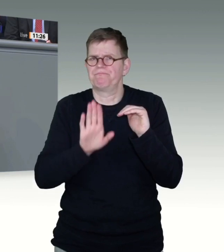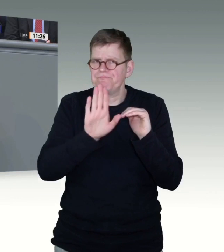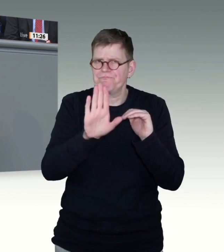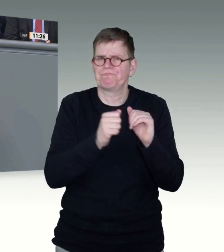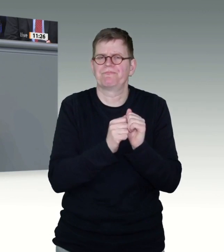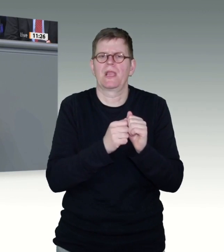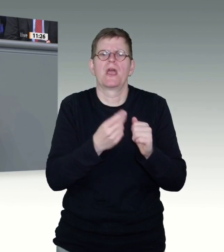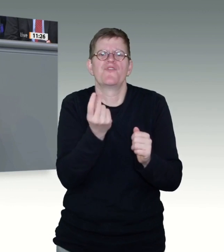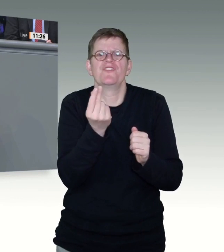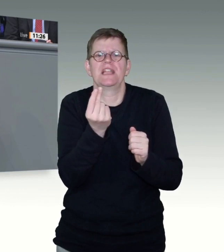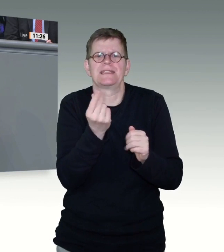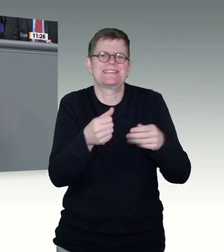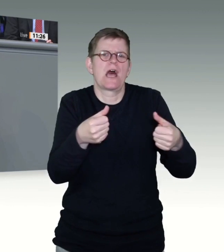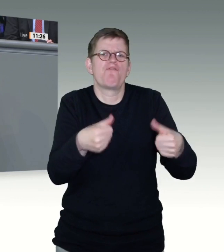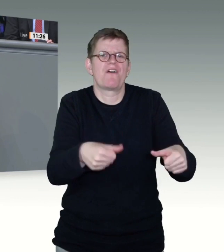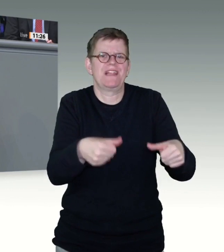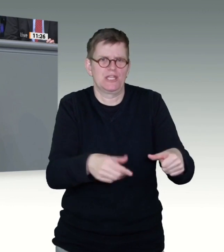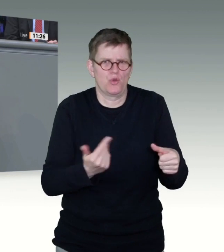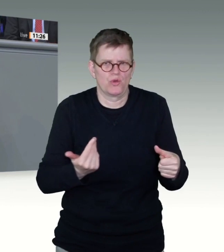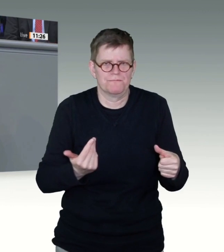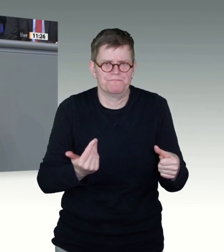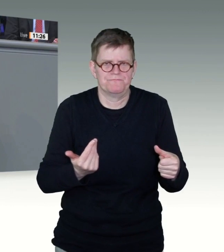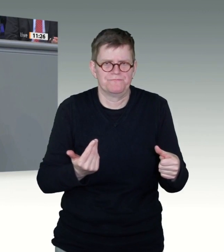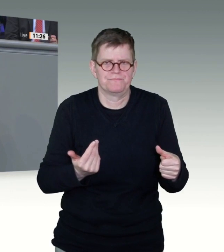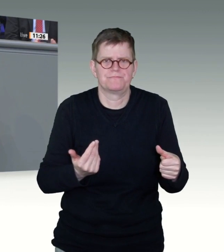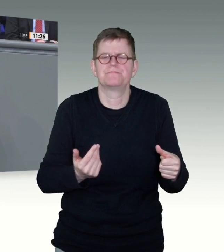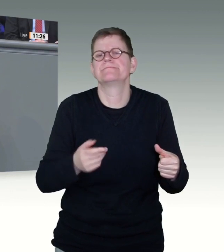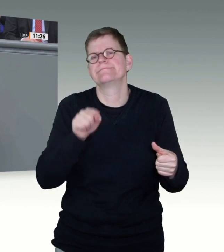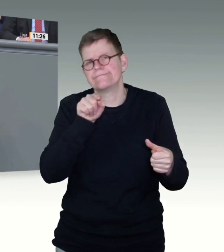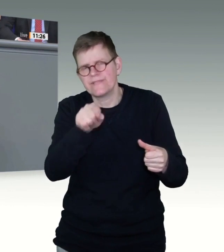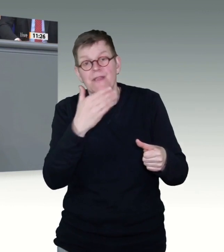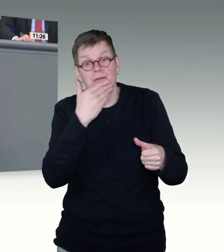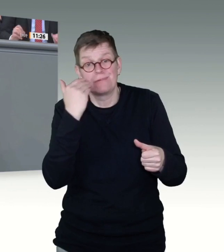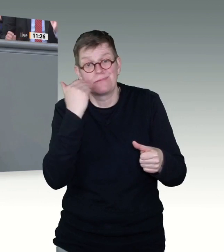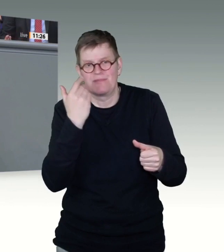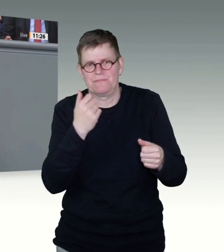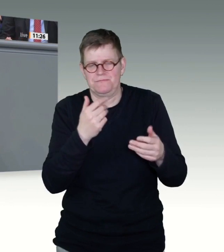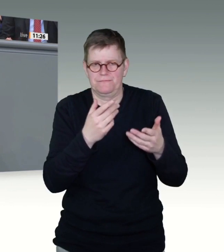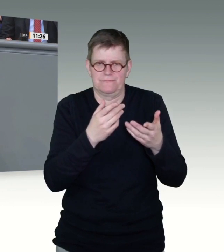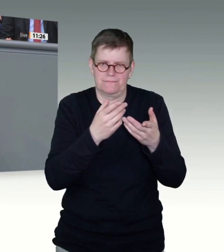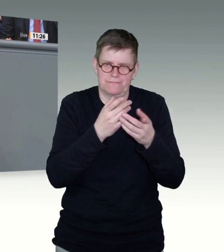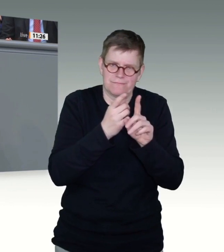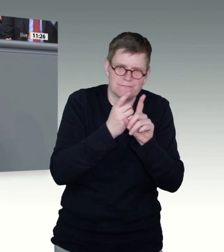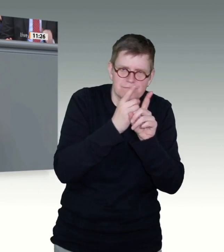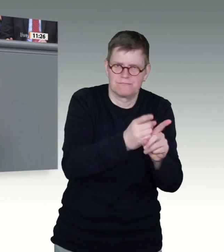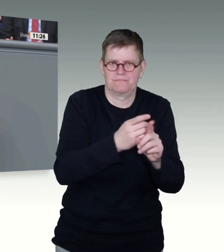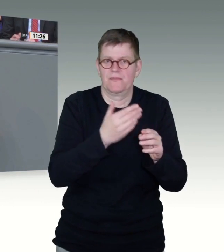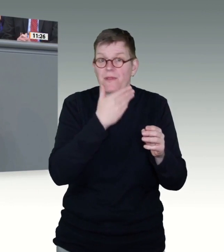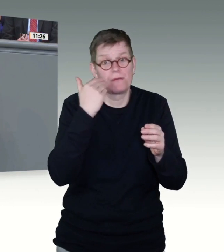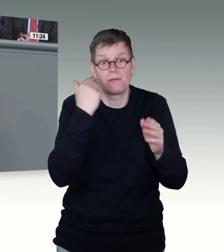Bund auf den Weg bringt, unterstützend nicht begleitet. Aber heute haben wir die Möglichkeit,